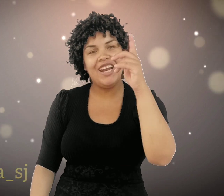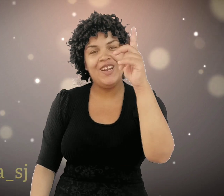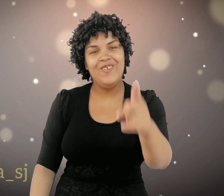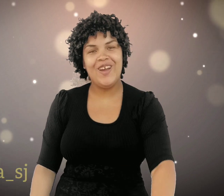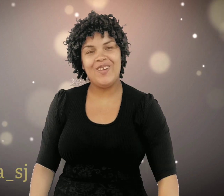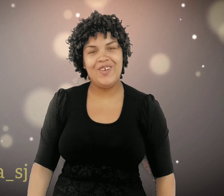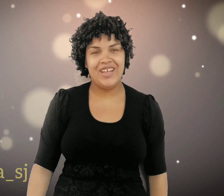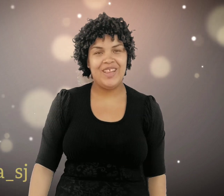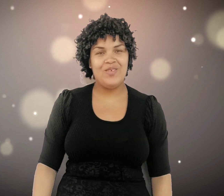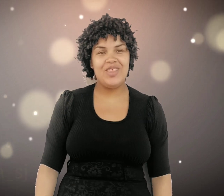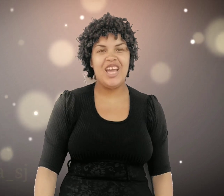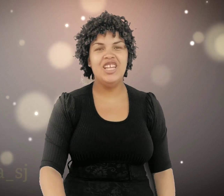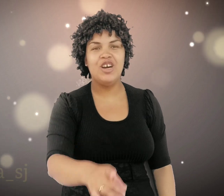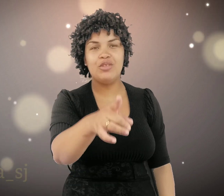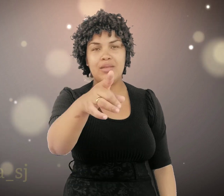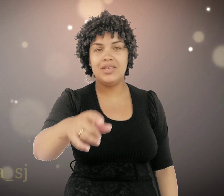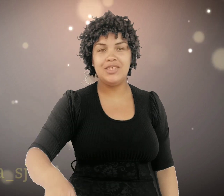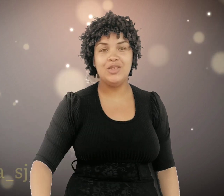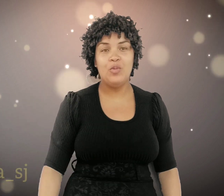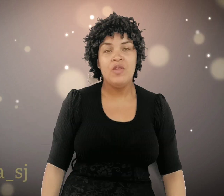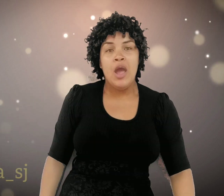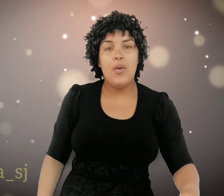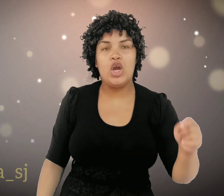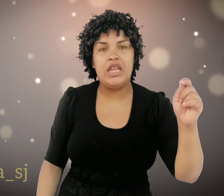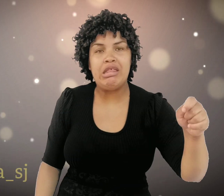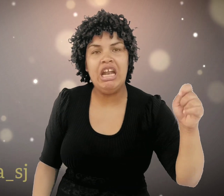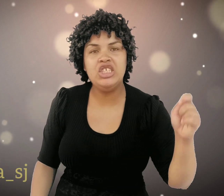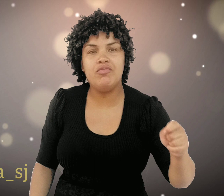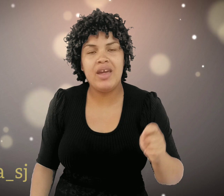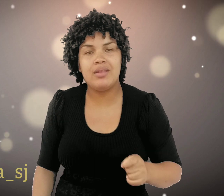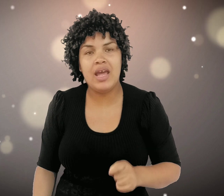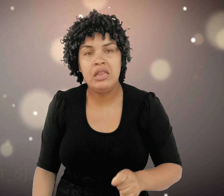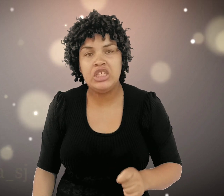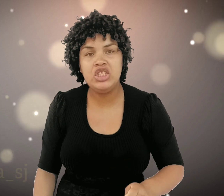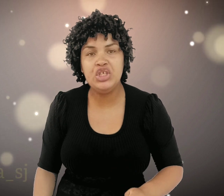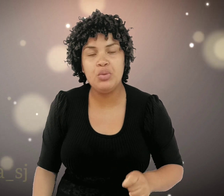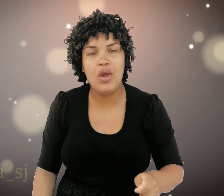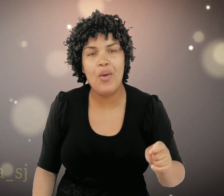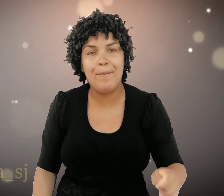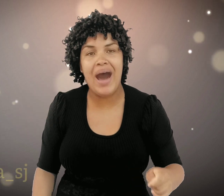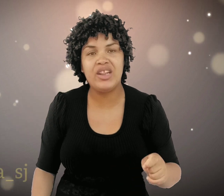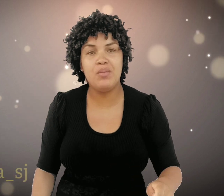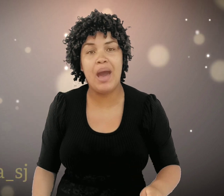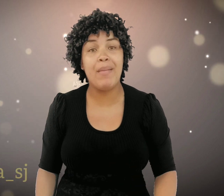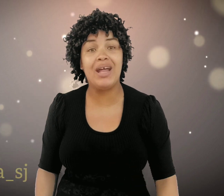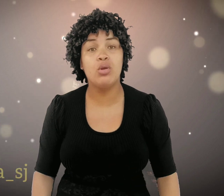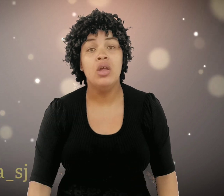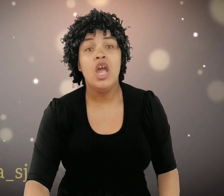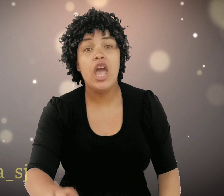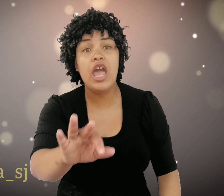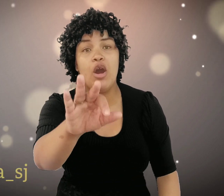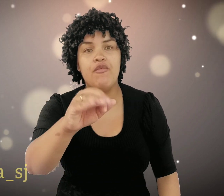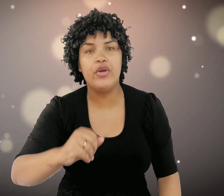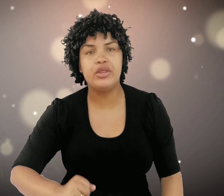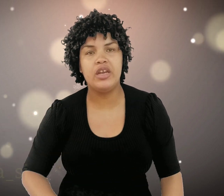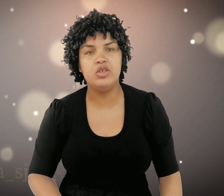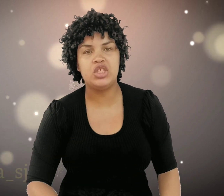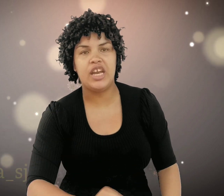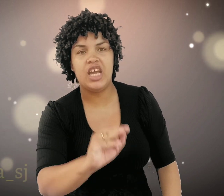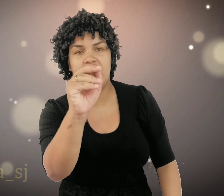Aleluia, glória a Deus. E Ele não desistiu. Porque se Ele tivesse desistido, meu amado e minha amada. Eu e você não estaria aqui